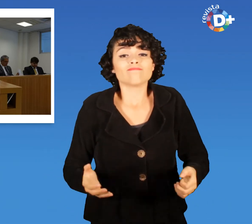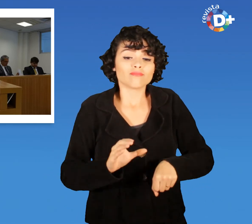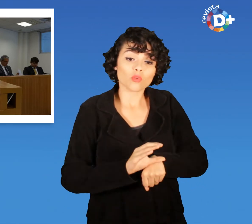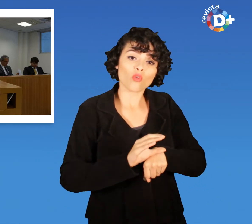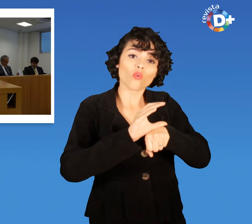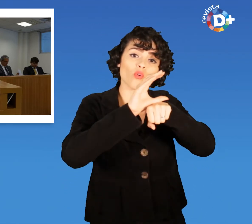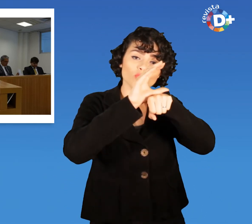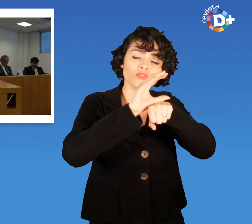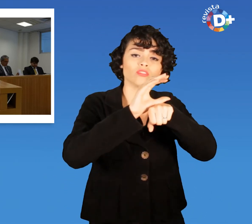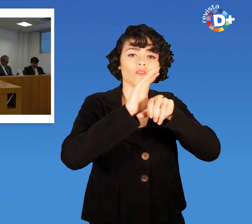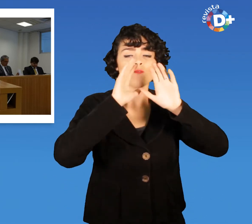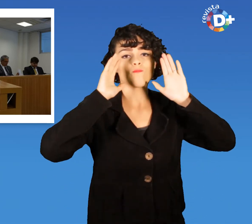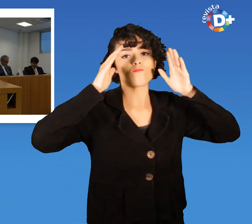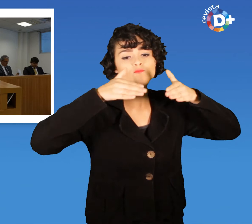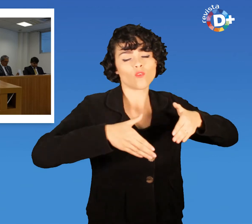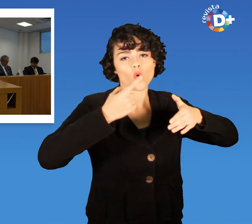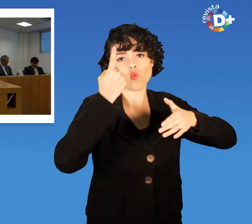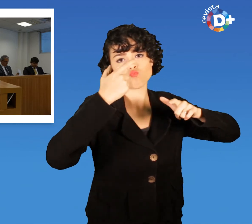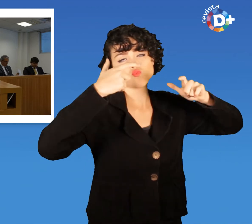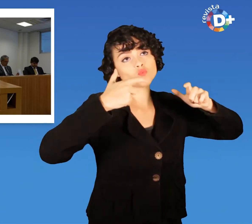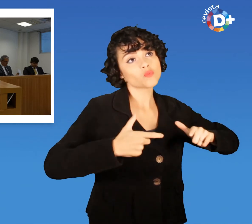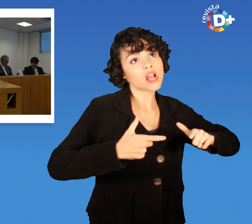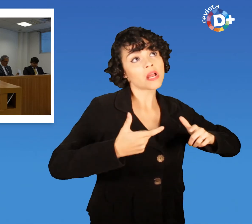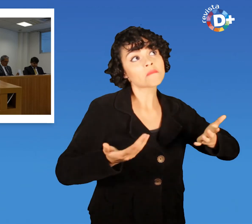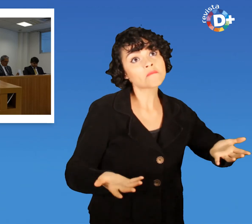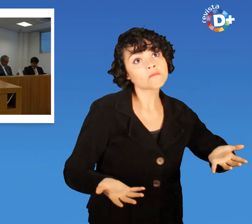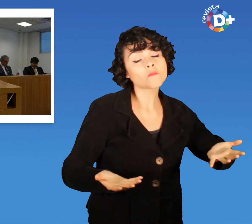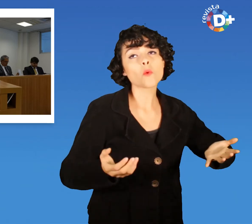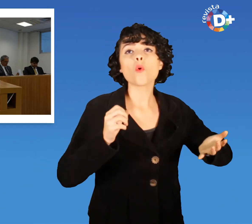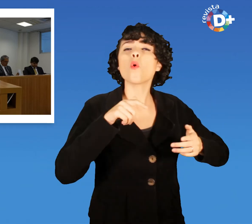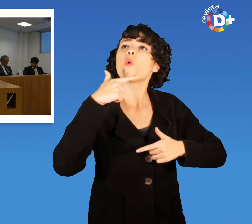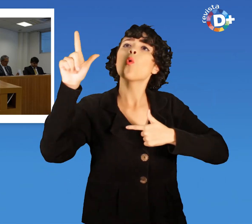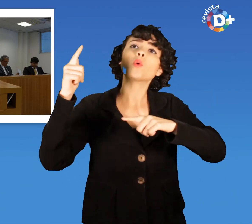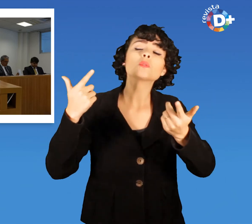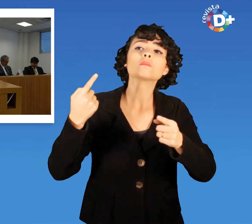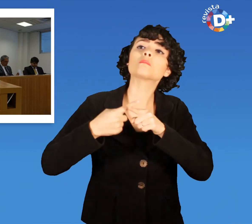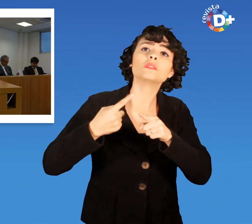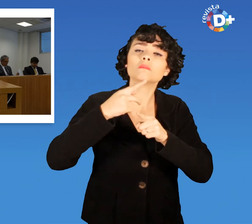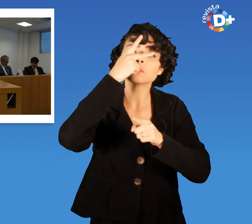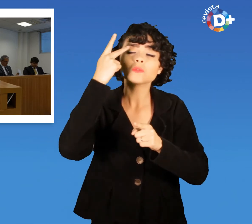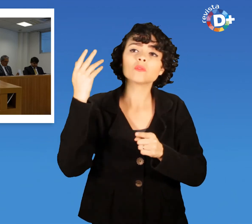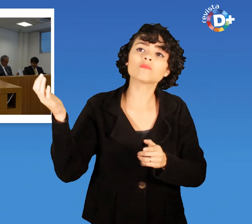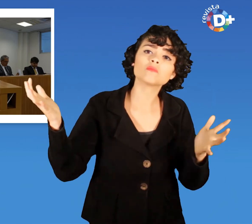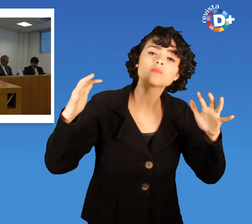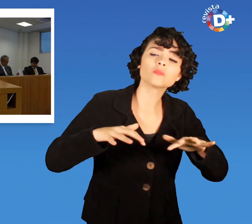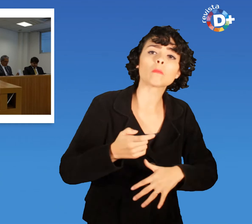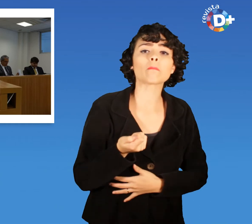concentrado num local só Ou outro motivo qualquer Brigo muito para